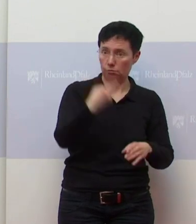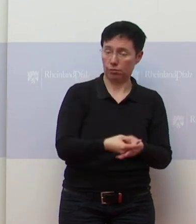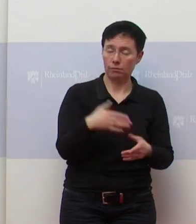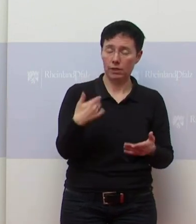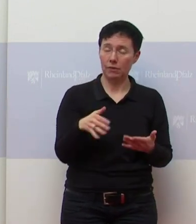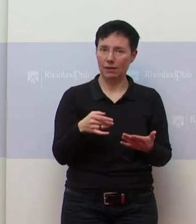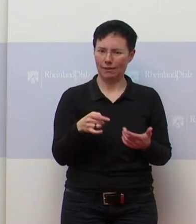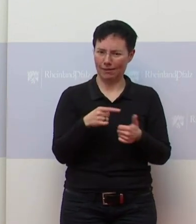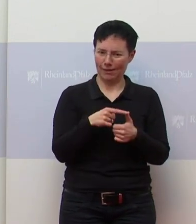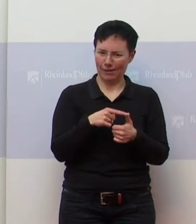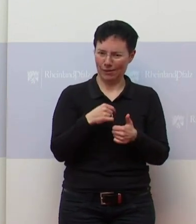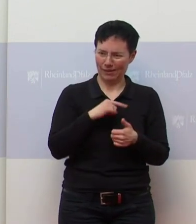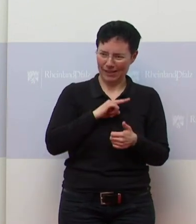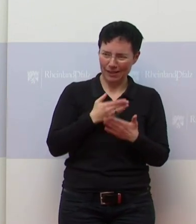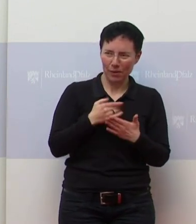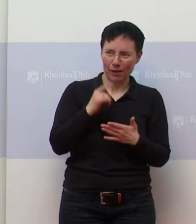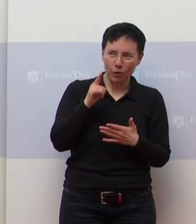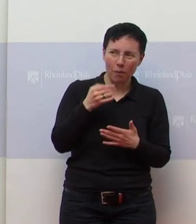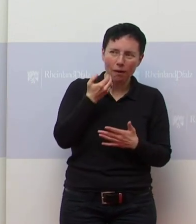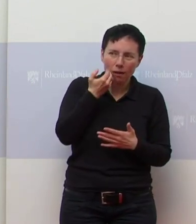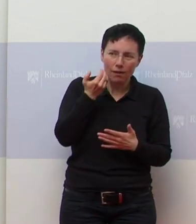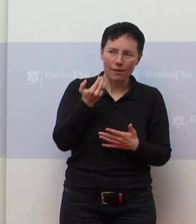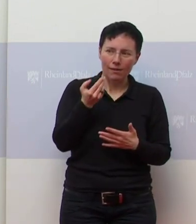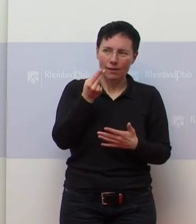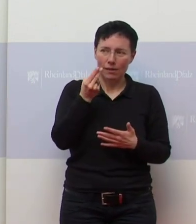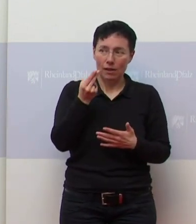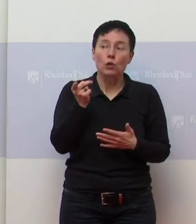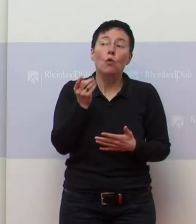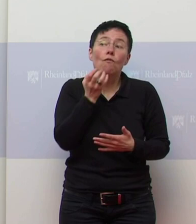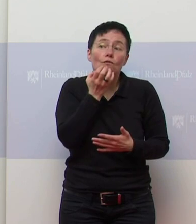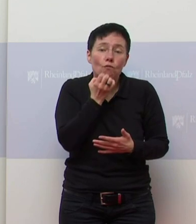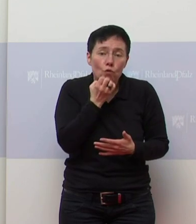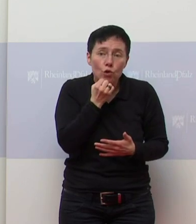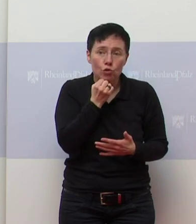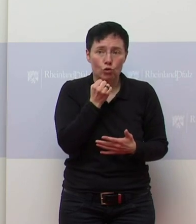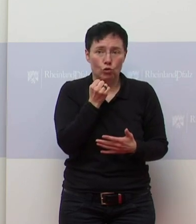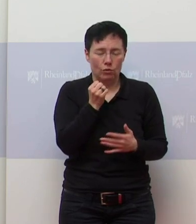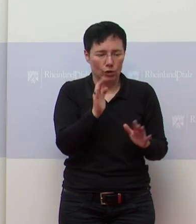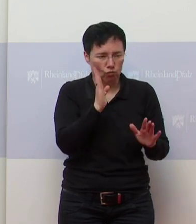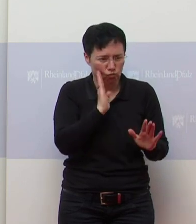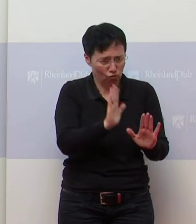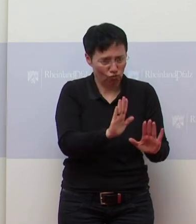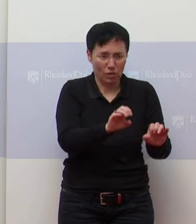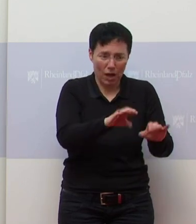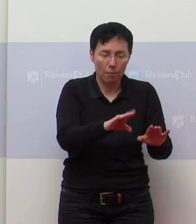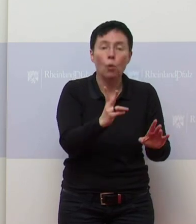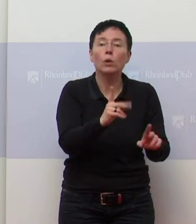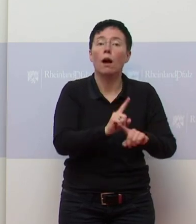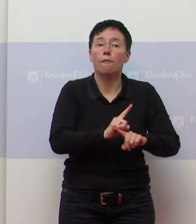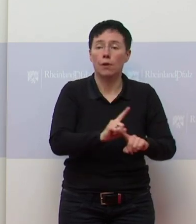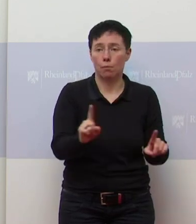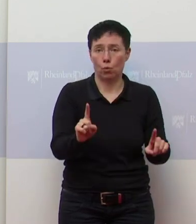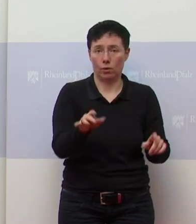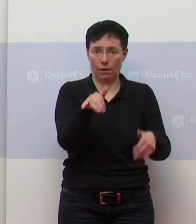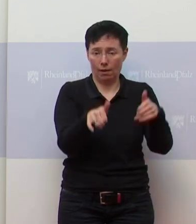Ich würde noch mal zum Verständnis interessieren, ist das jetzt ein Wunsch oder ist das ein Verbot, wie im vergangenen Jahr,